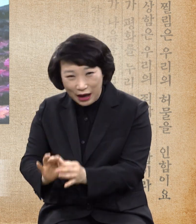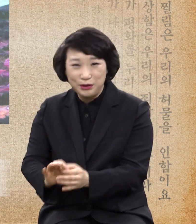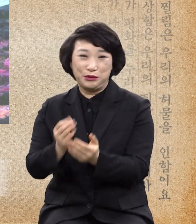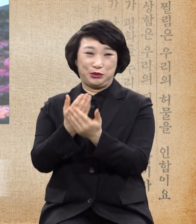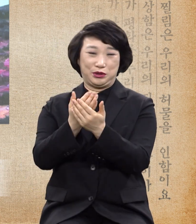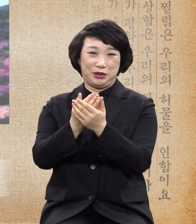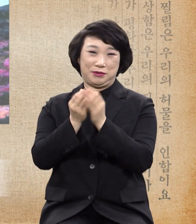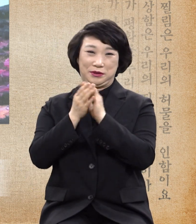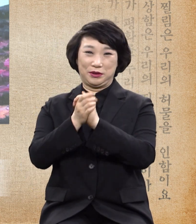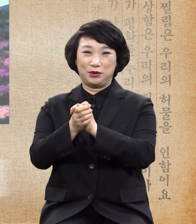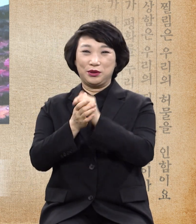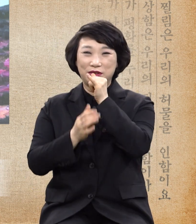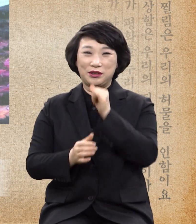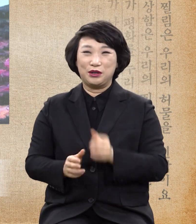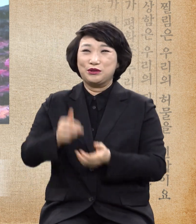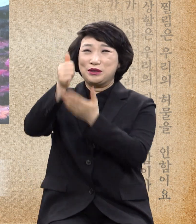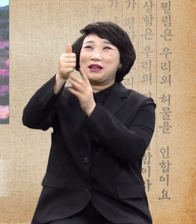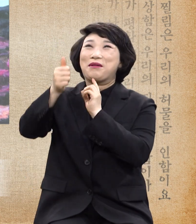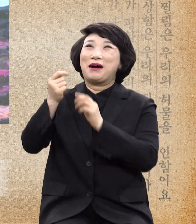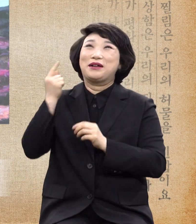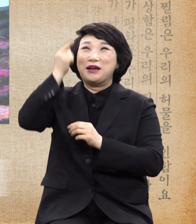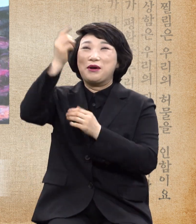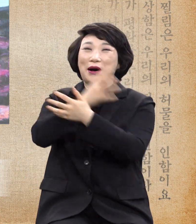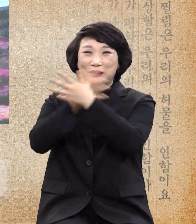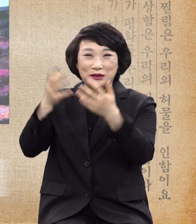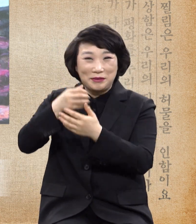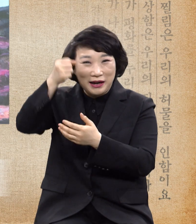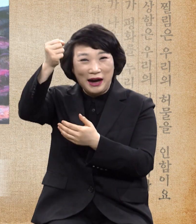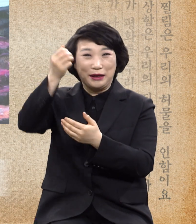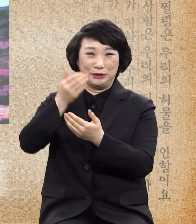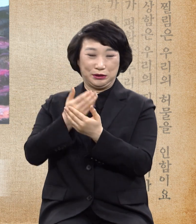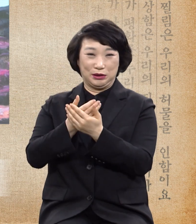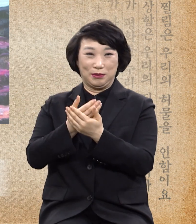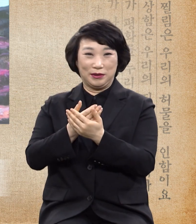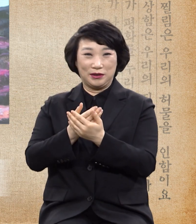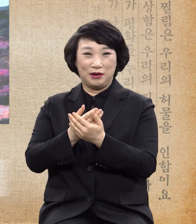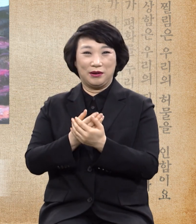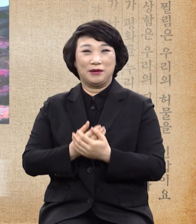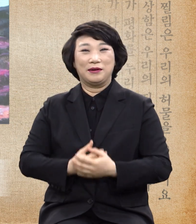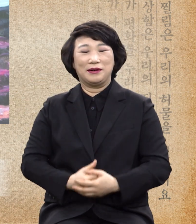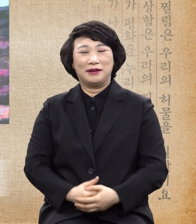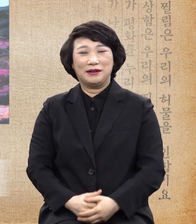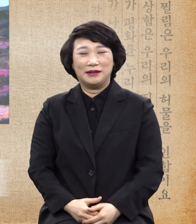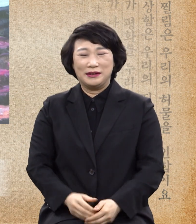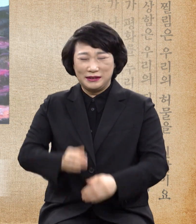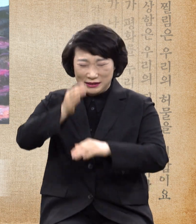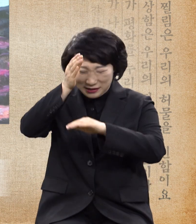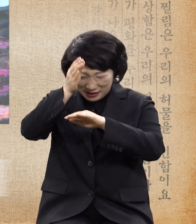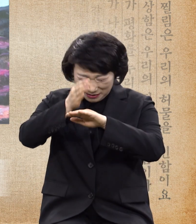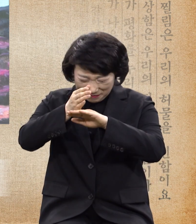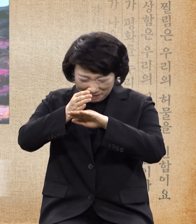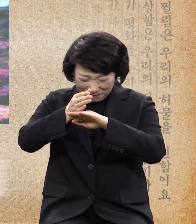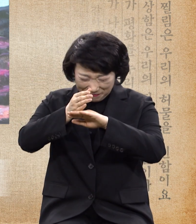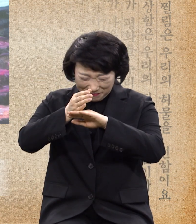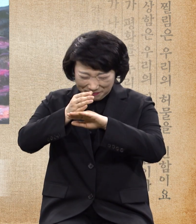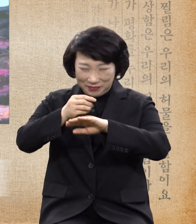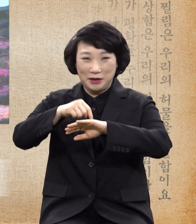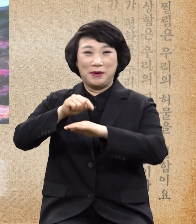죽게만 영광이 넘치게 하소서 간절한 마음이